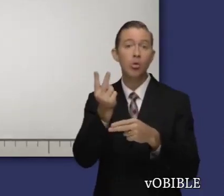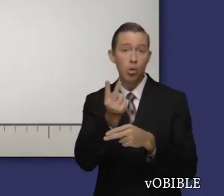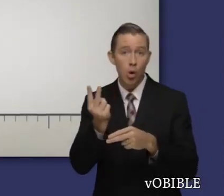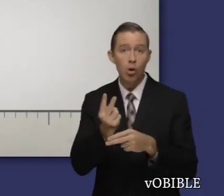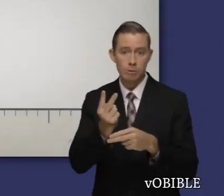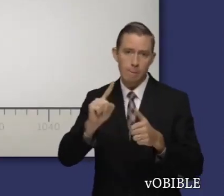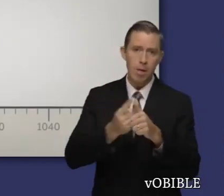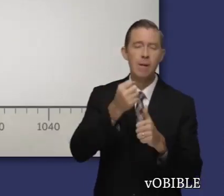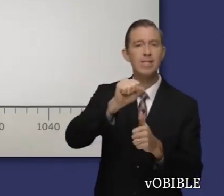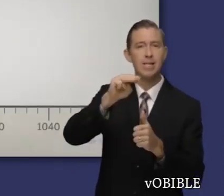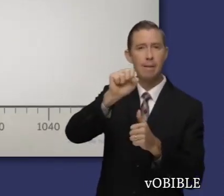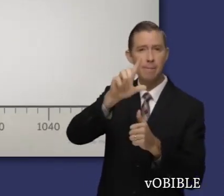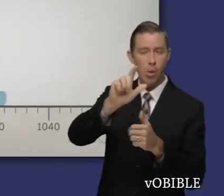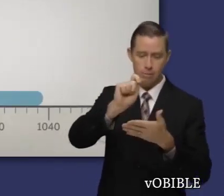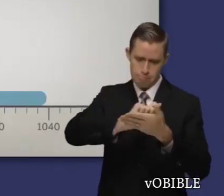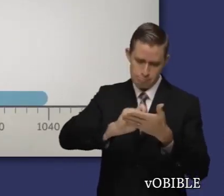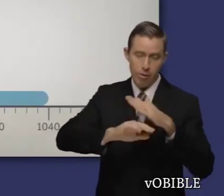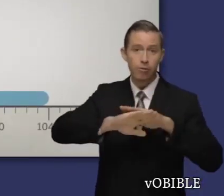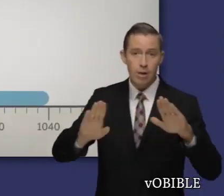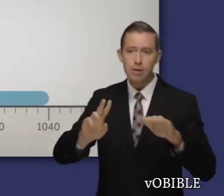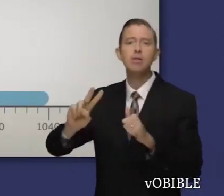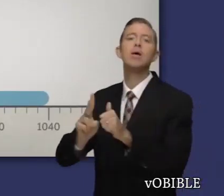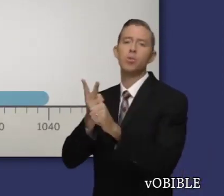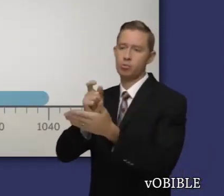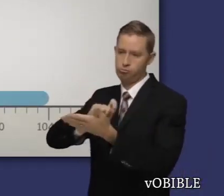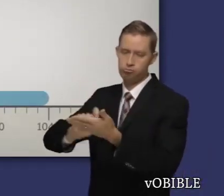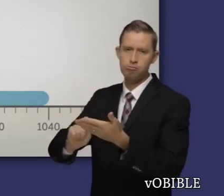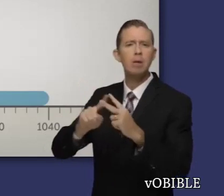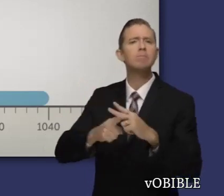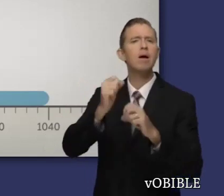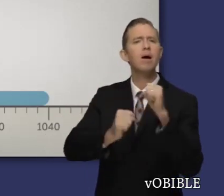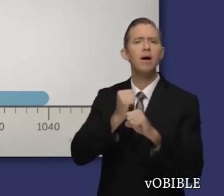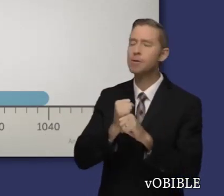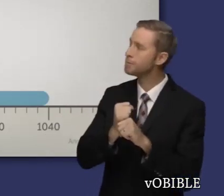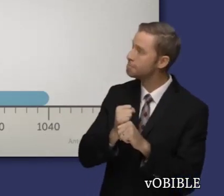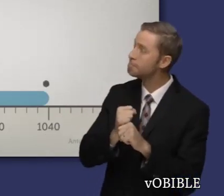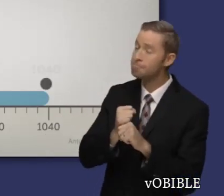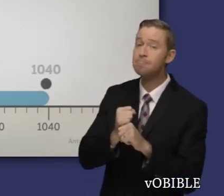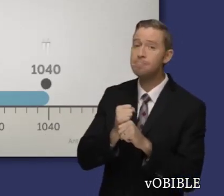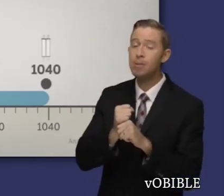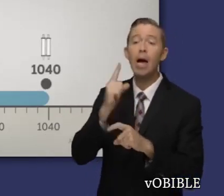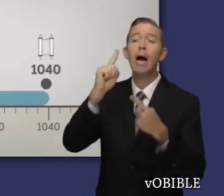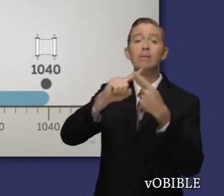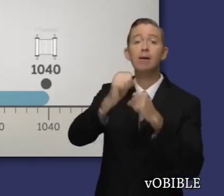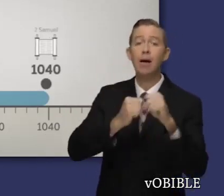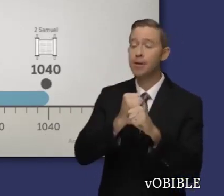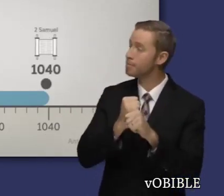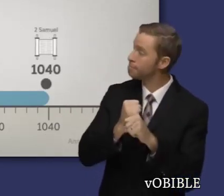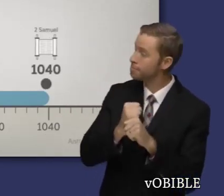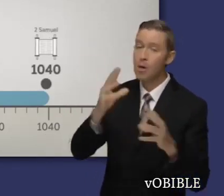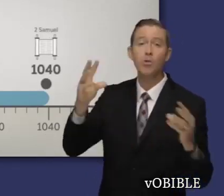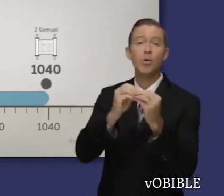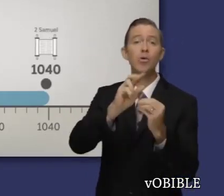El libro abarca un periodo de unos 37 años, desde el 1077 hasta más o menos el 1040 antes de